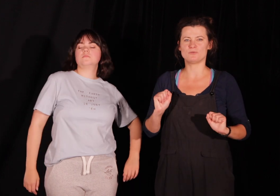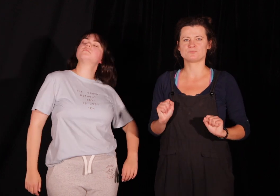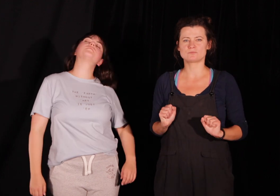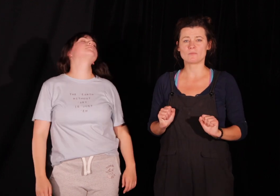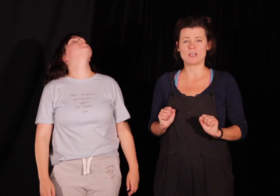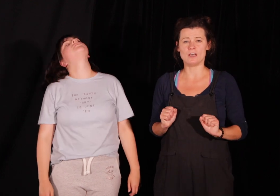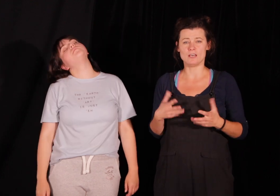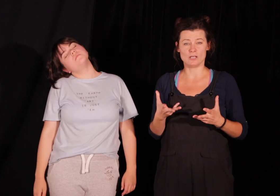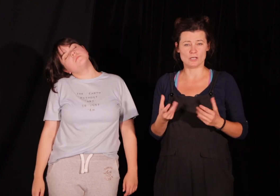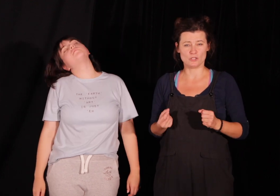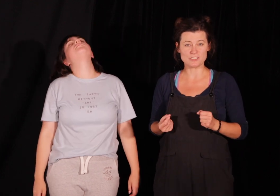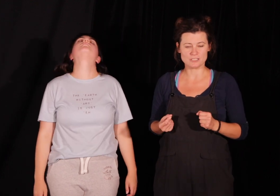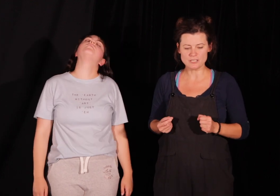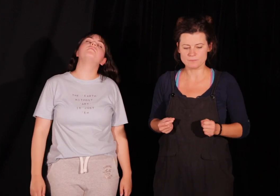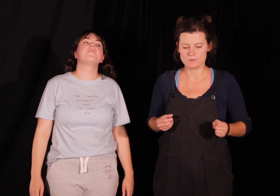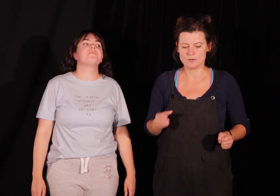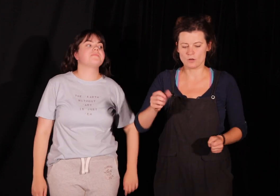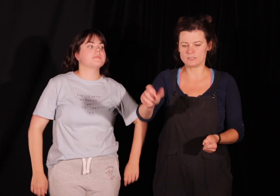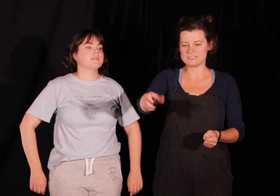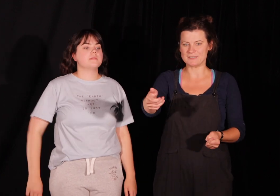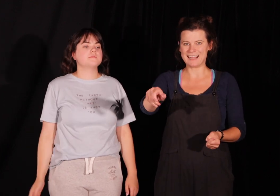łazienki, odkręcamy kran,